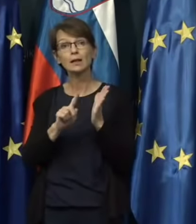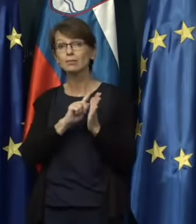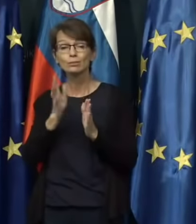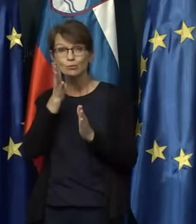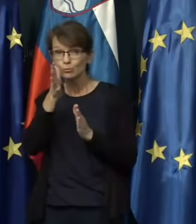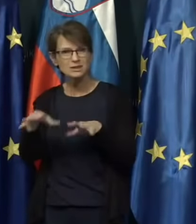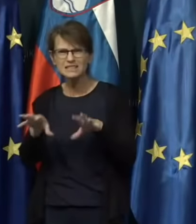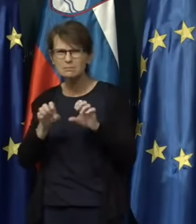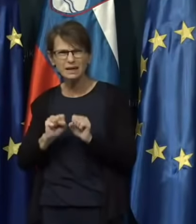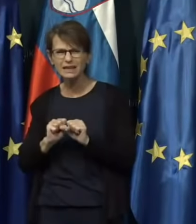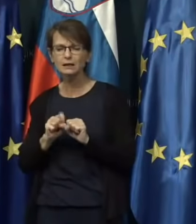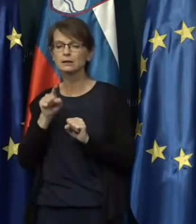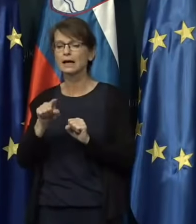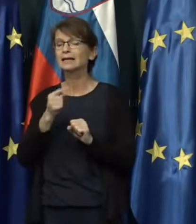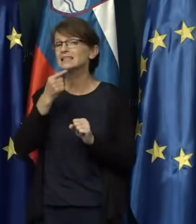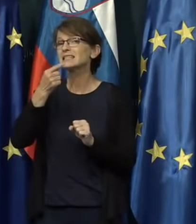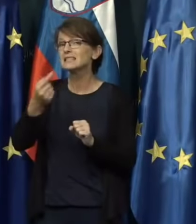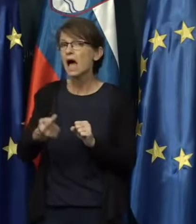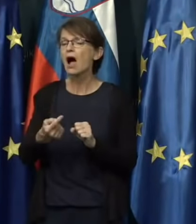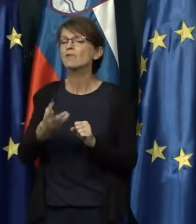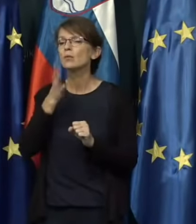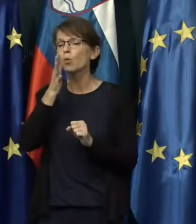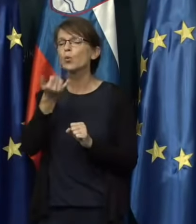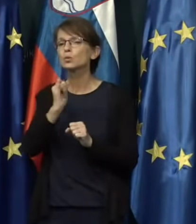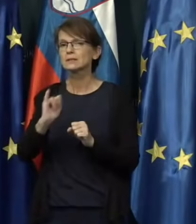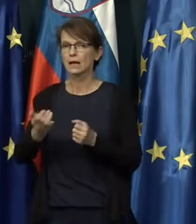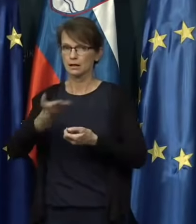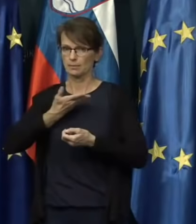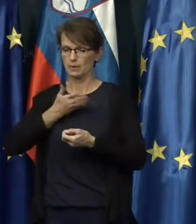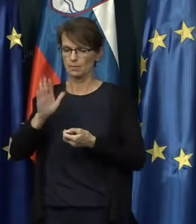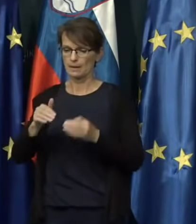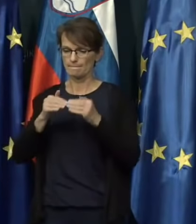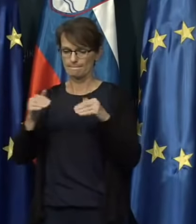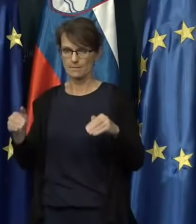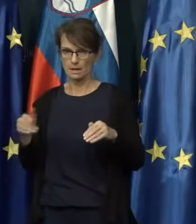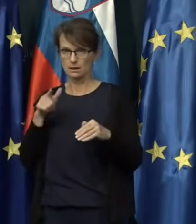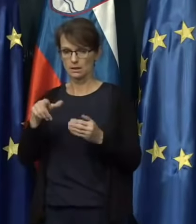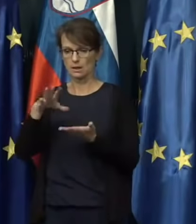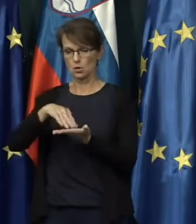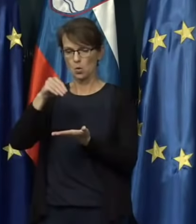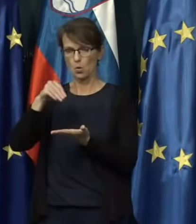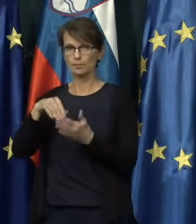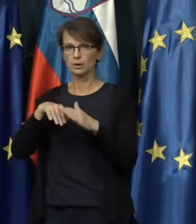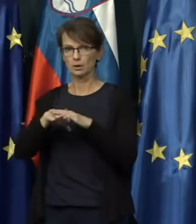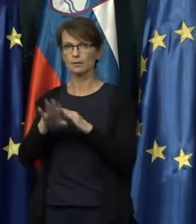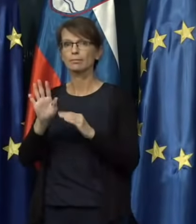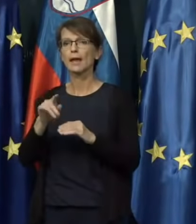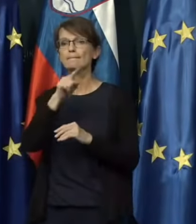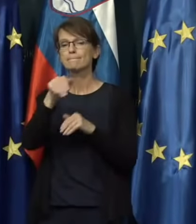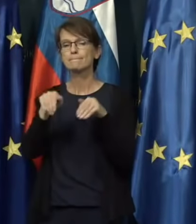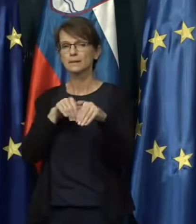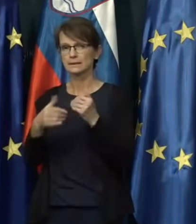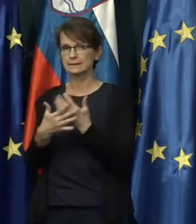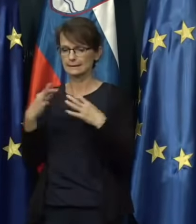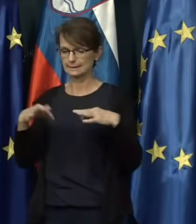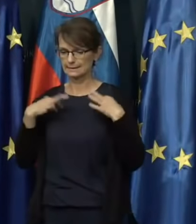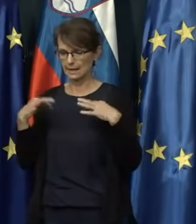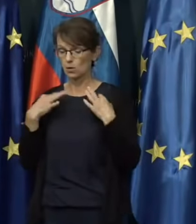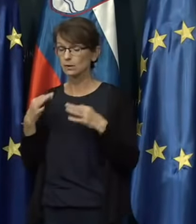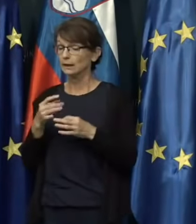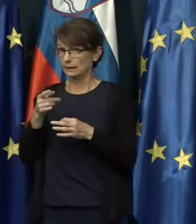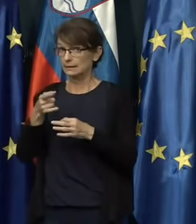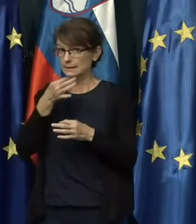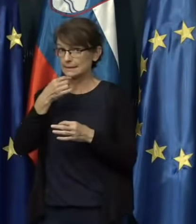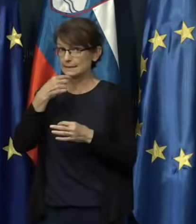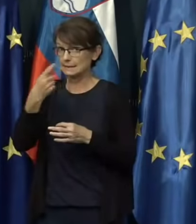izjava, ki jo bo vsak prejel na meji in bo ena kopija hranjena na Ministrstvu za zdravje, se pravi, izjava, da